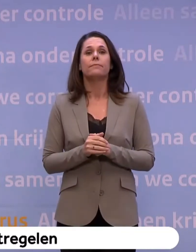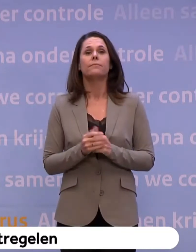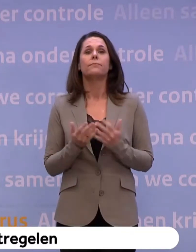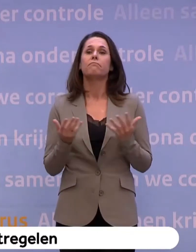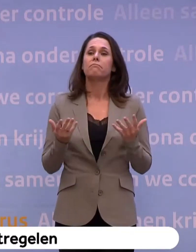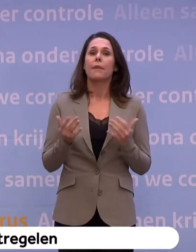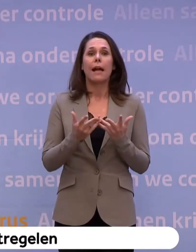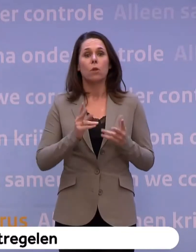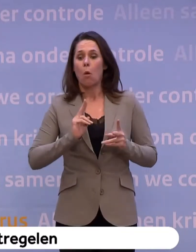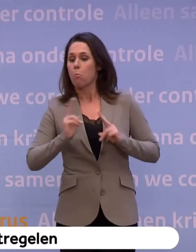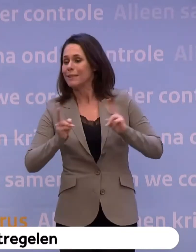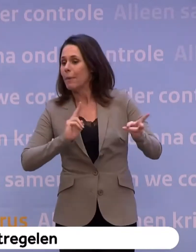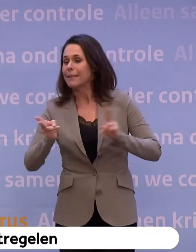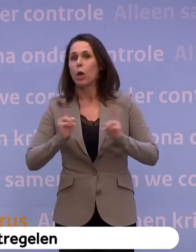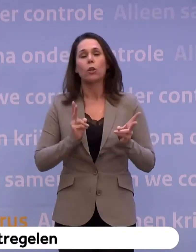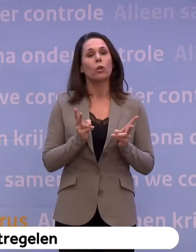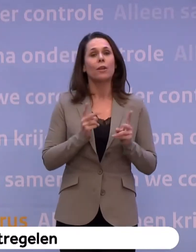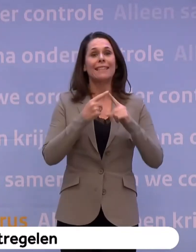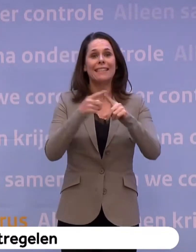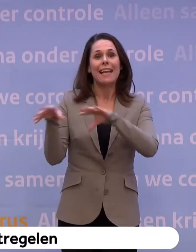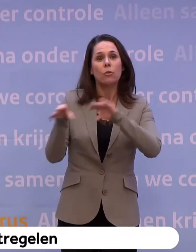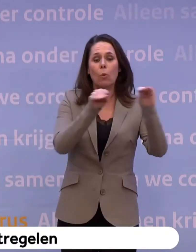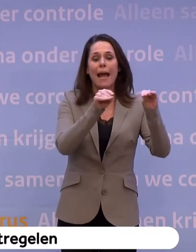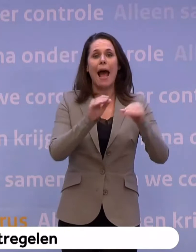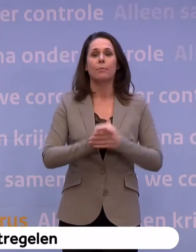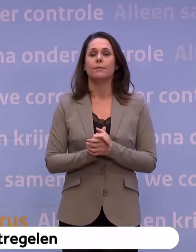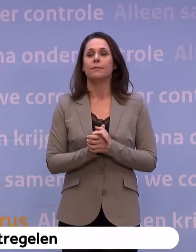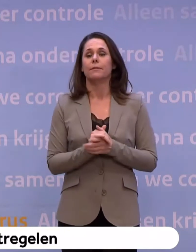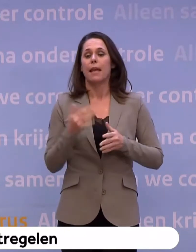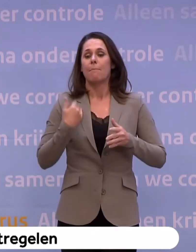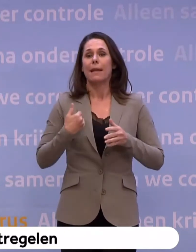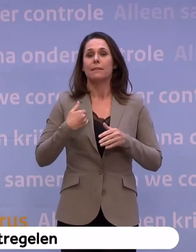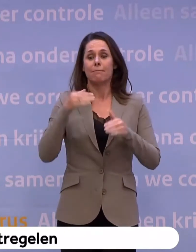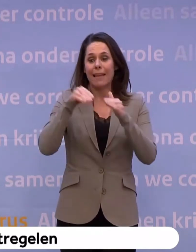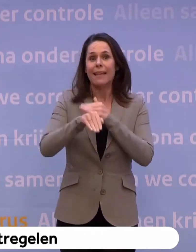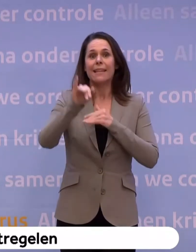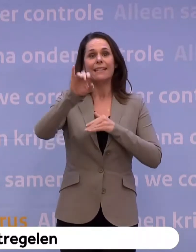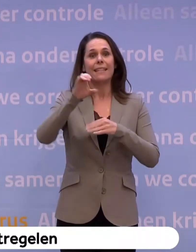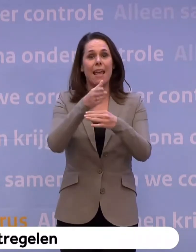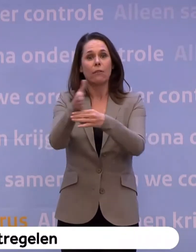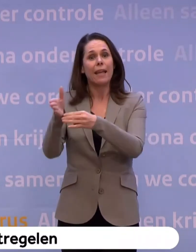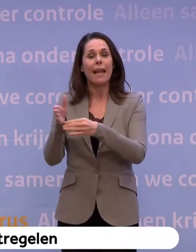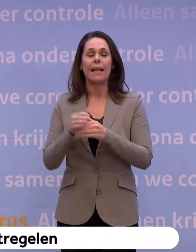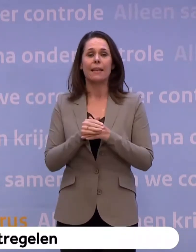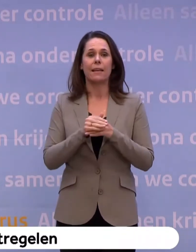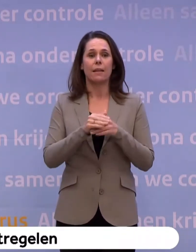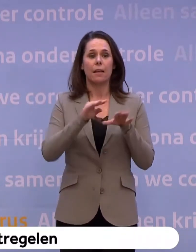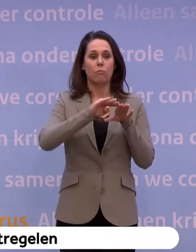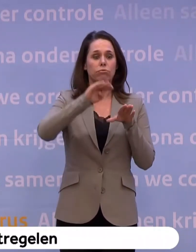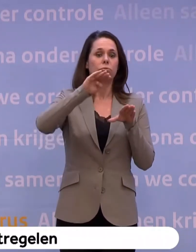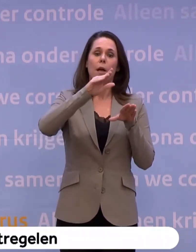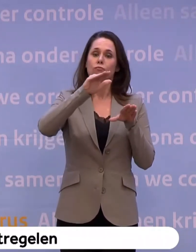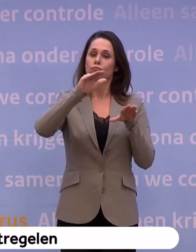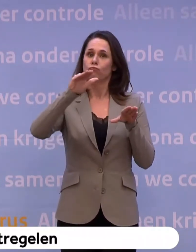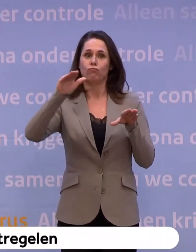ziekenhuisopnames en dus het aantal mensen op de intensive care afdelingen, die stijgen minder snel die aantallen.